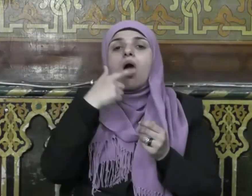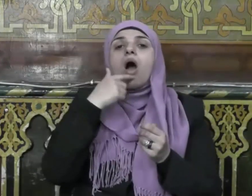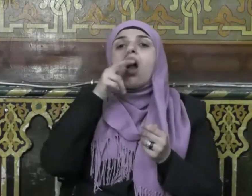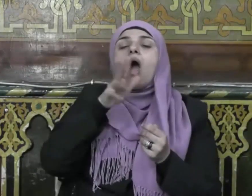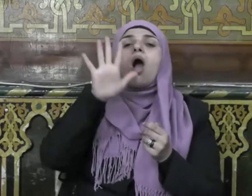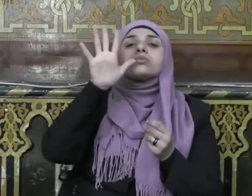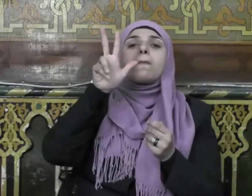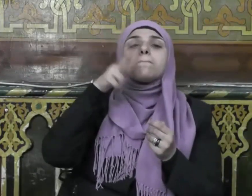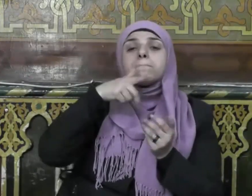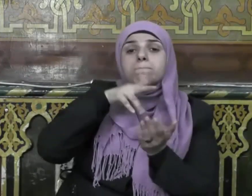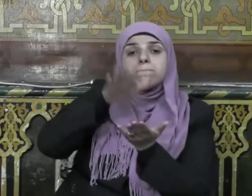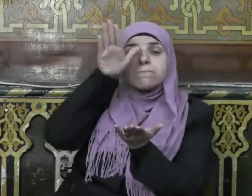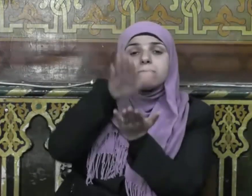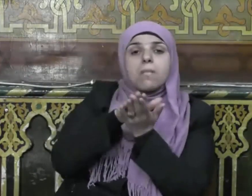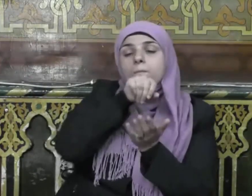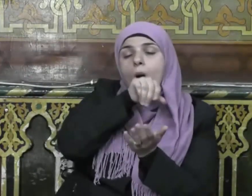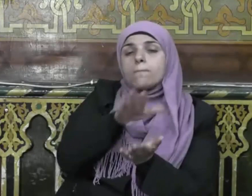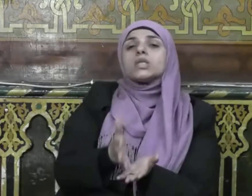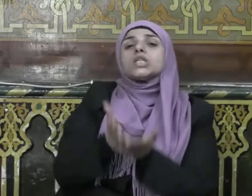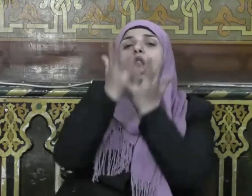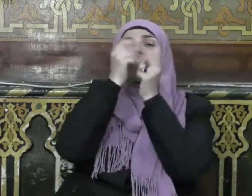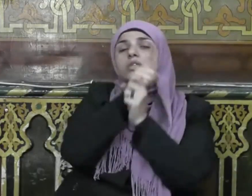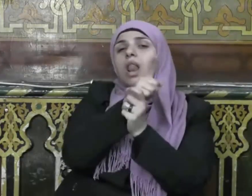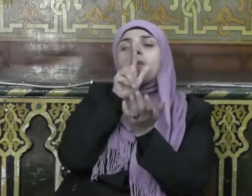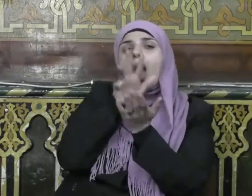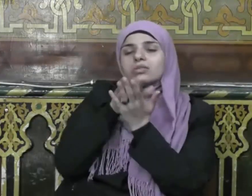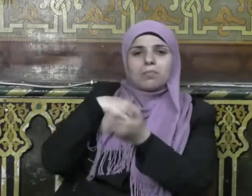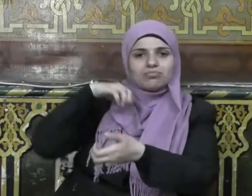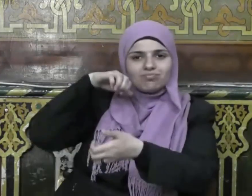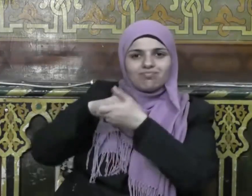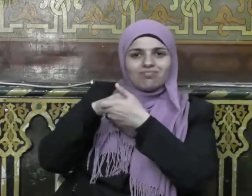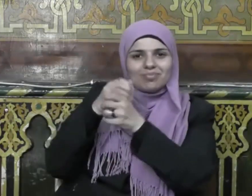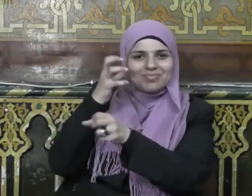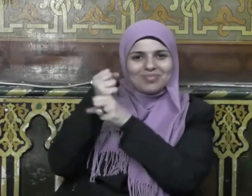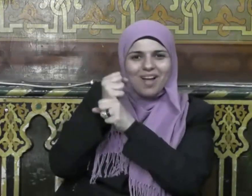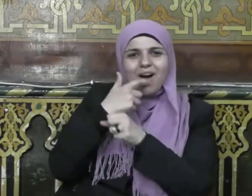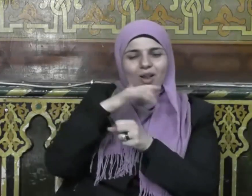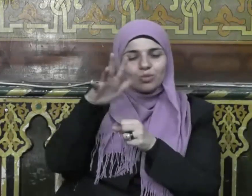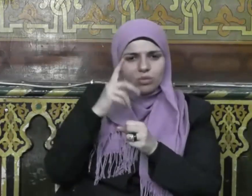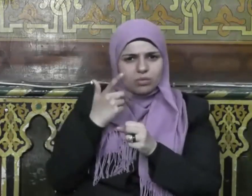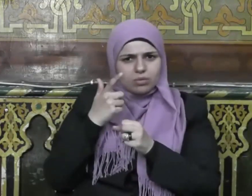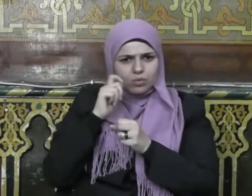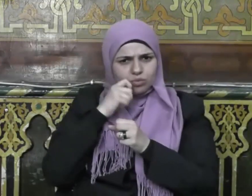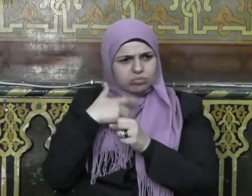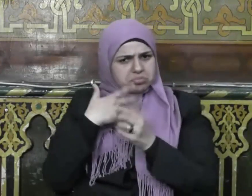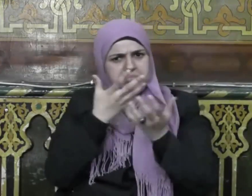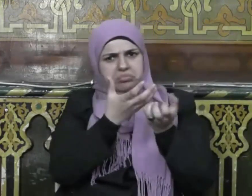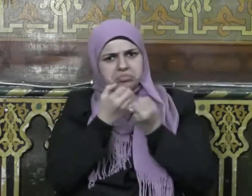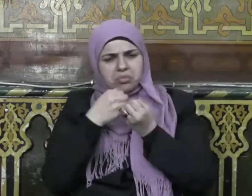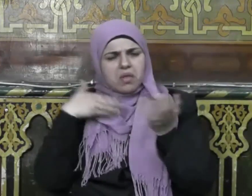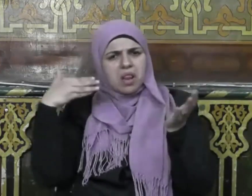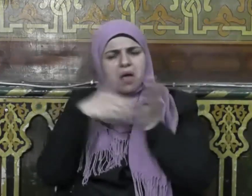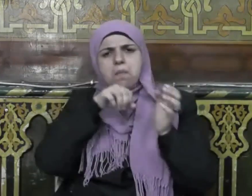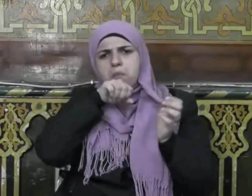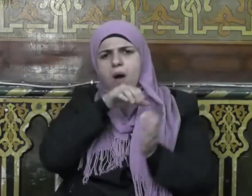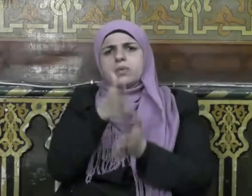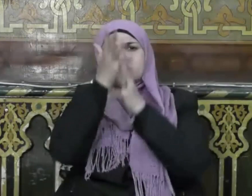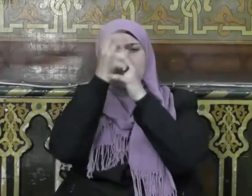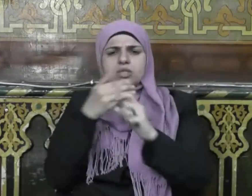قسمه لك النبي صلى الله عليه وسلم فأخذه فجاء به النبي صلى الله عليه